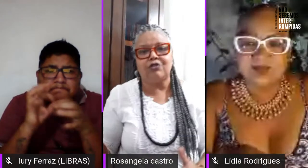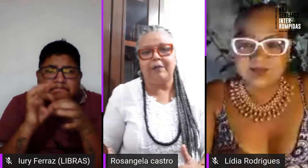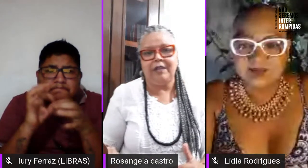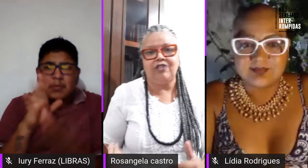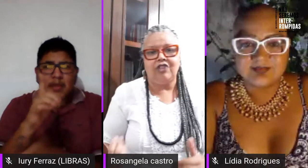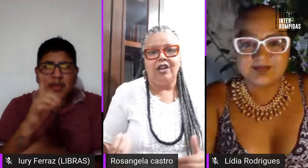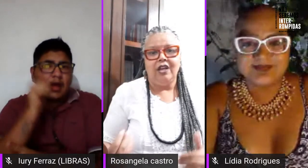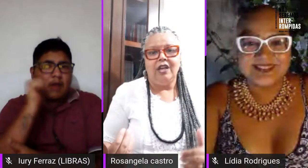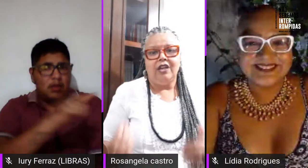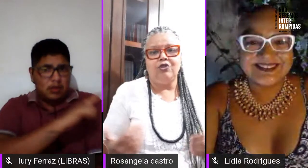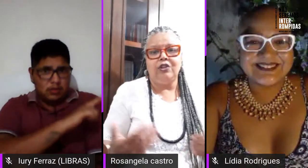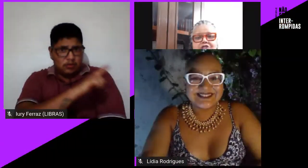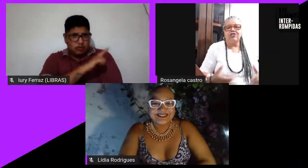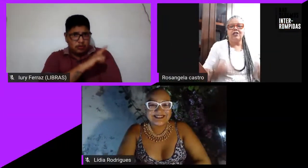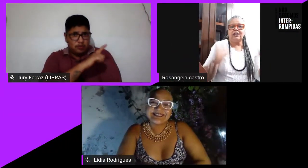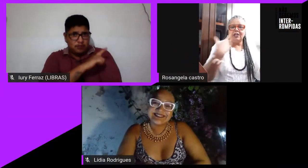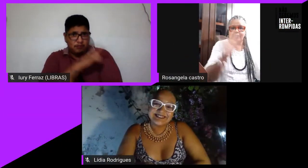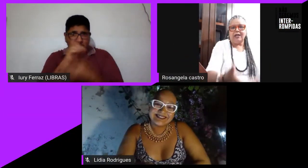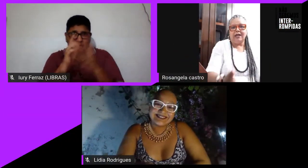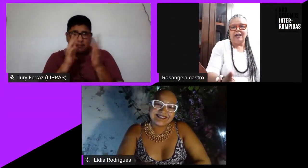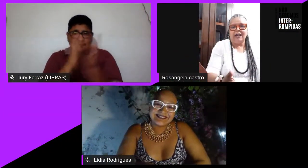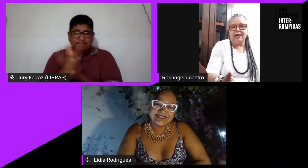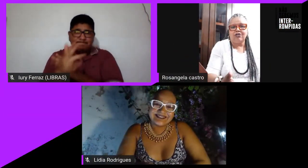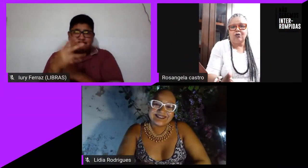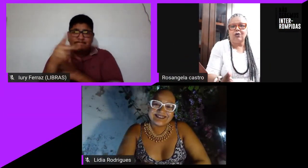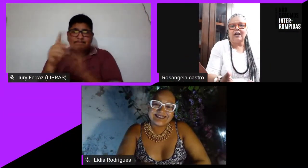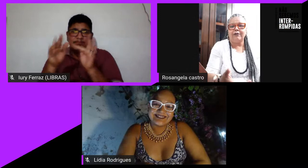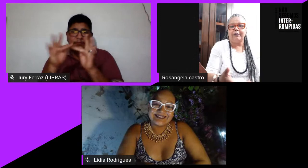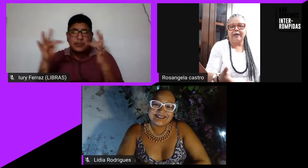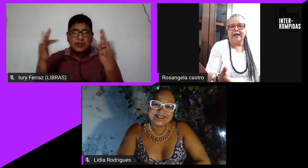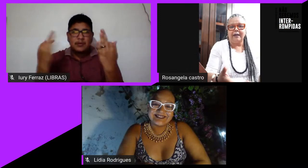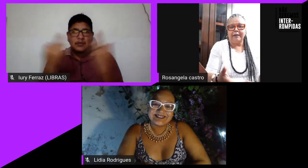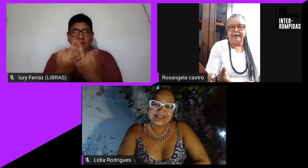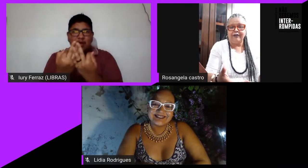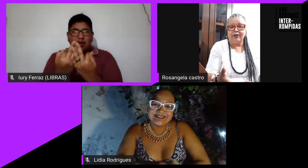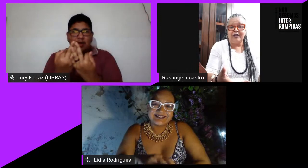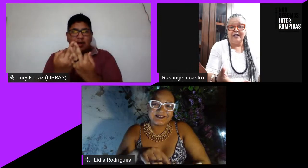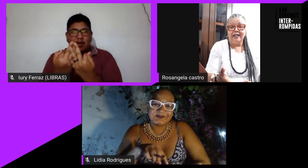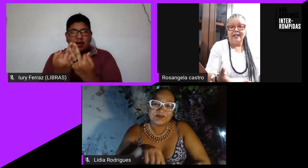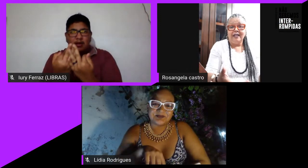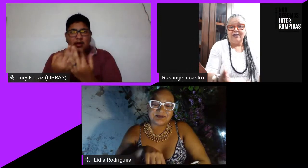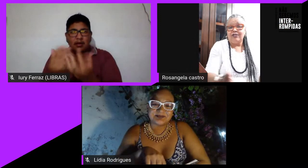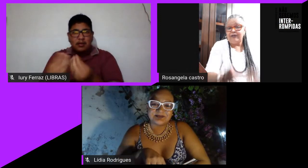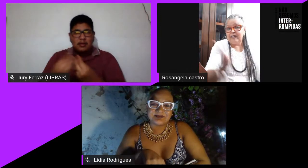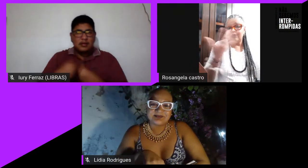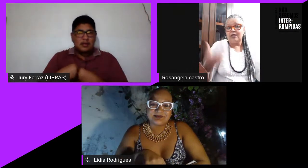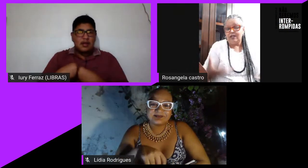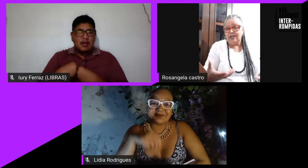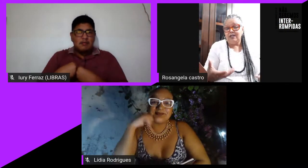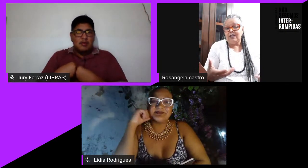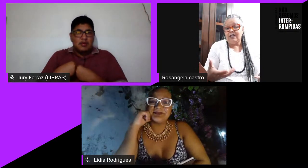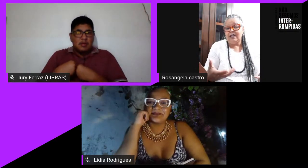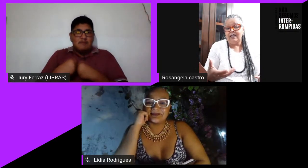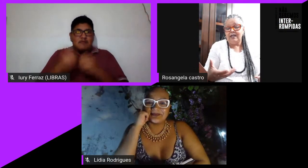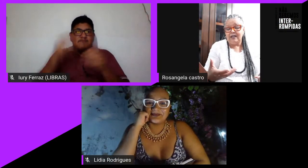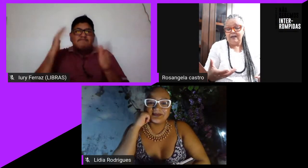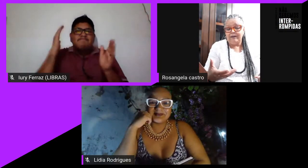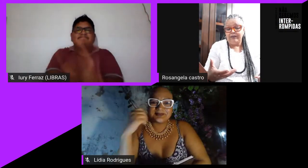sair de suas famílias de origem que as colocavam para para flora tiveram que